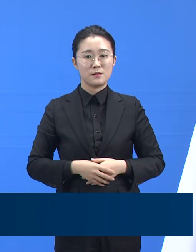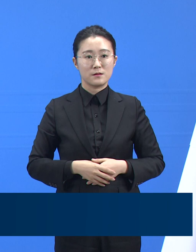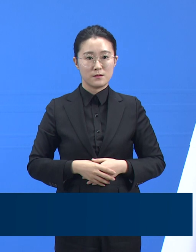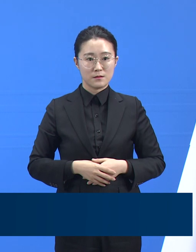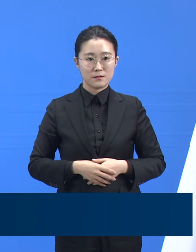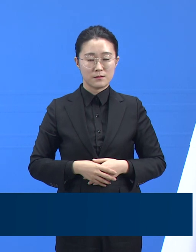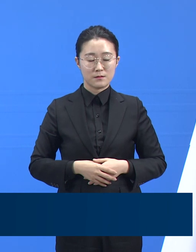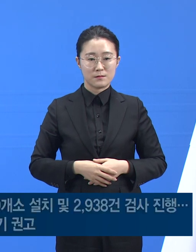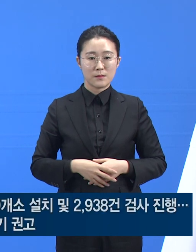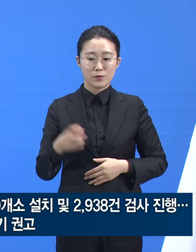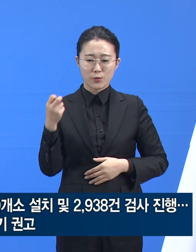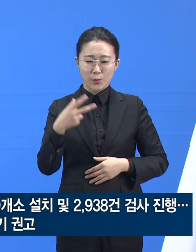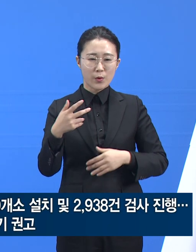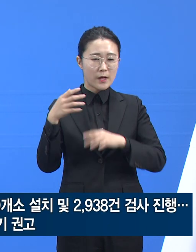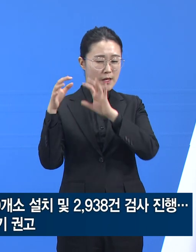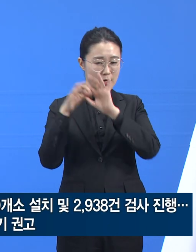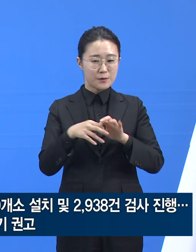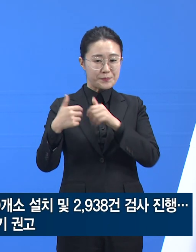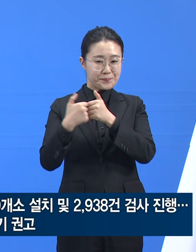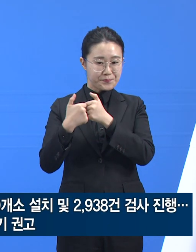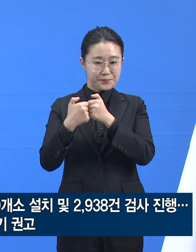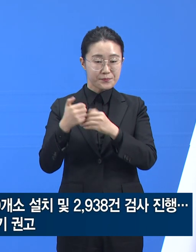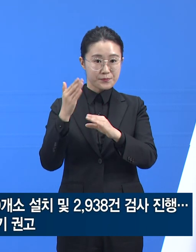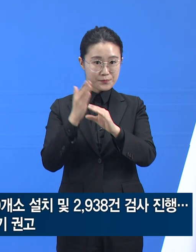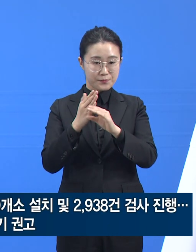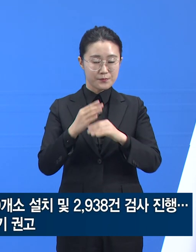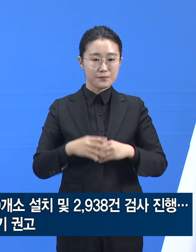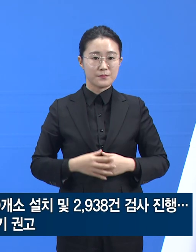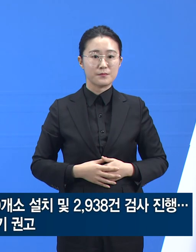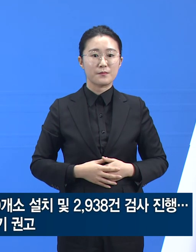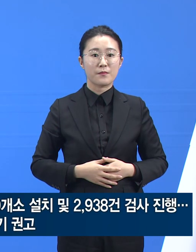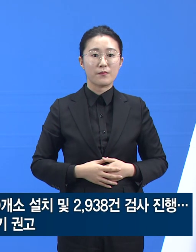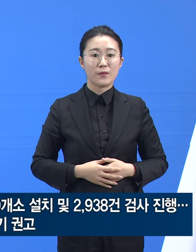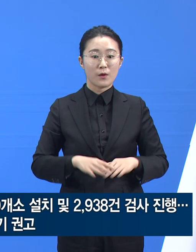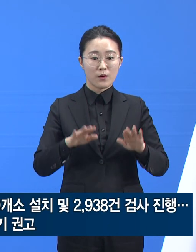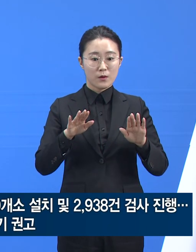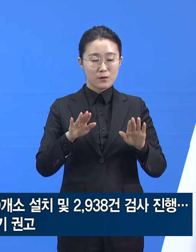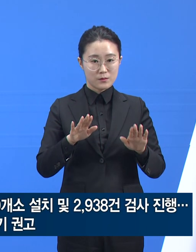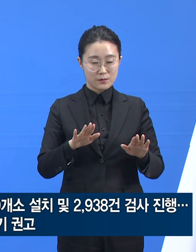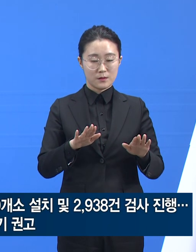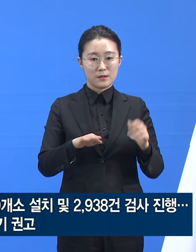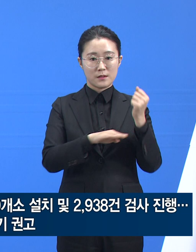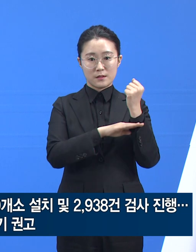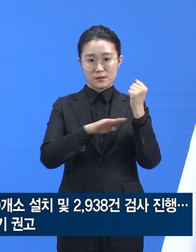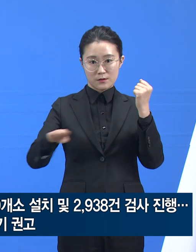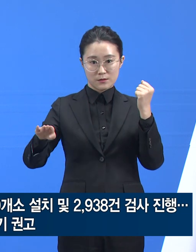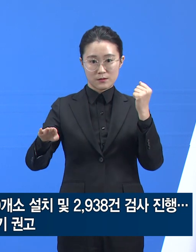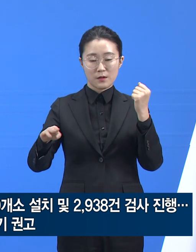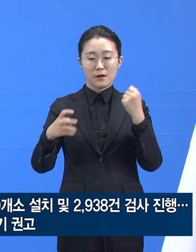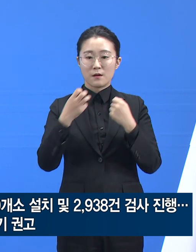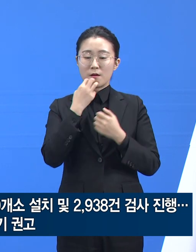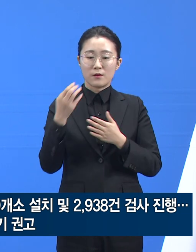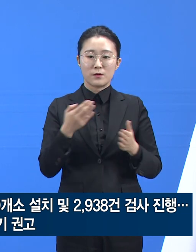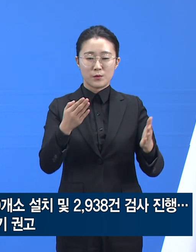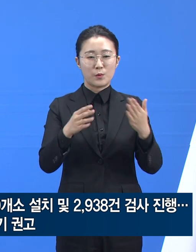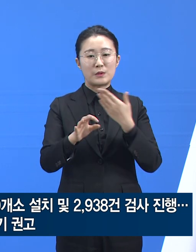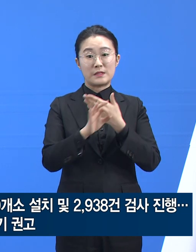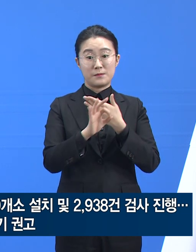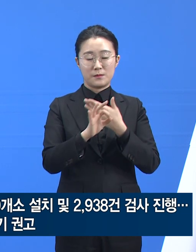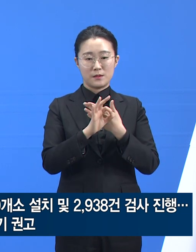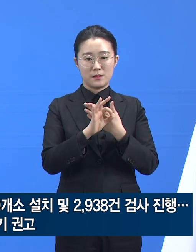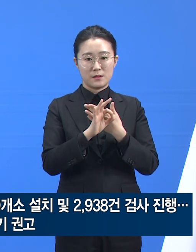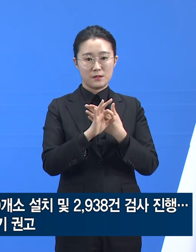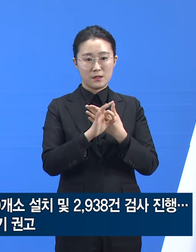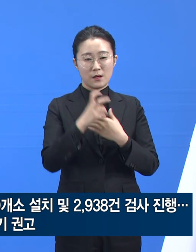다음은 경기도 임시선별검사소 현황입니다. 15일 0시 기준 경기도 임시선별검사소는 39개 수가